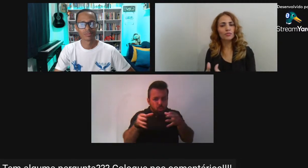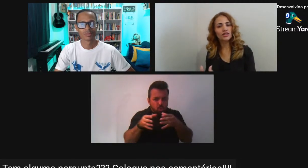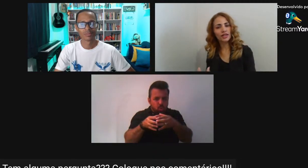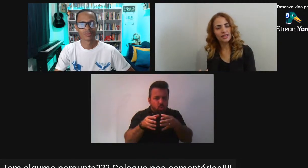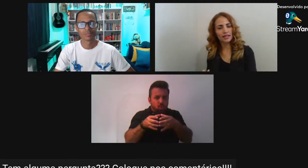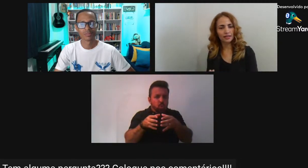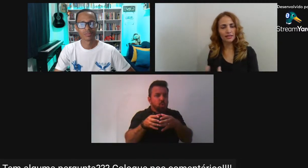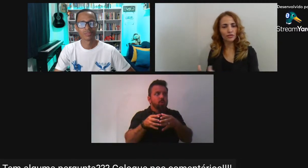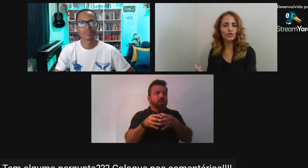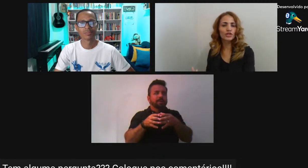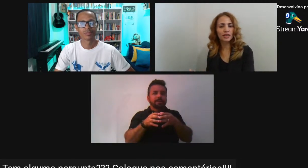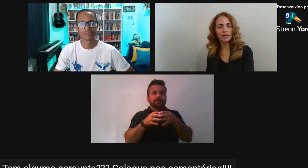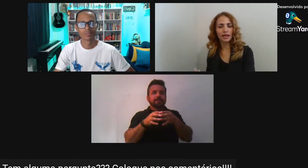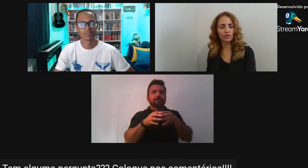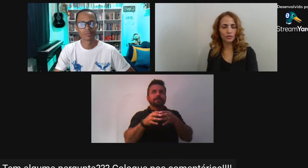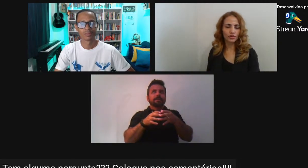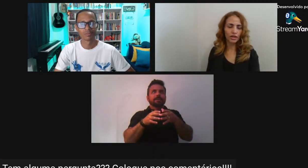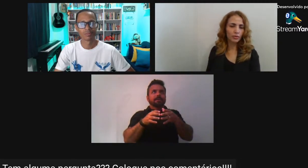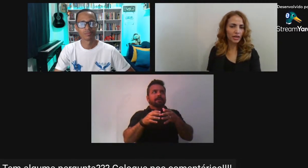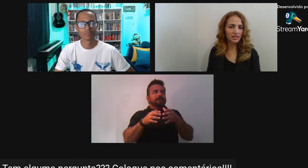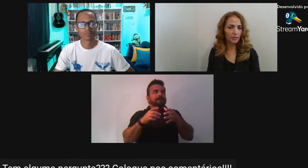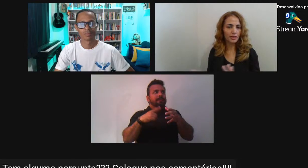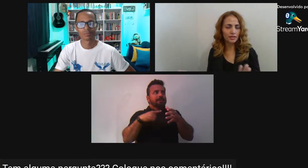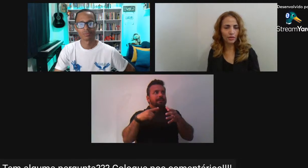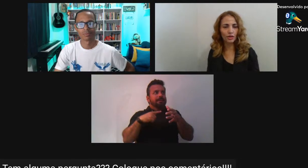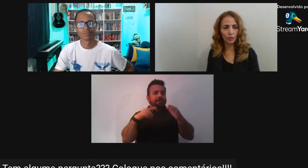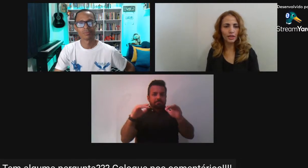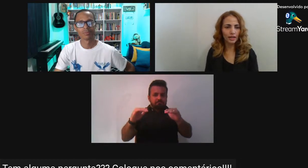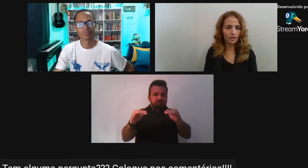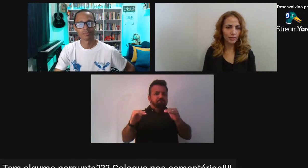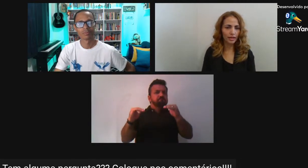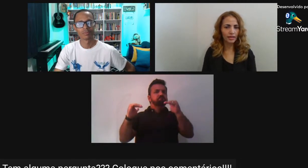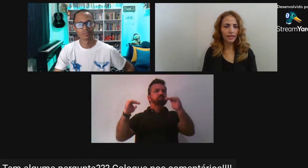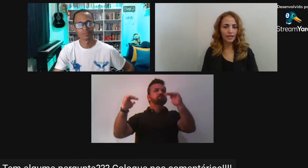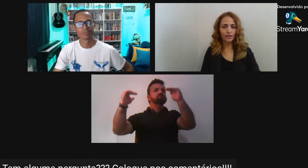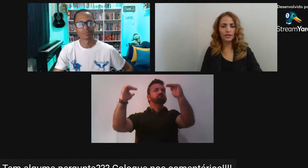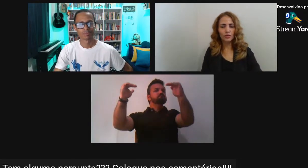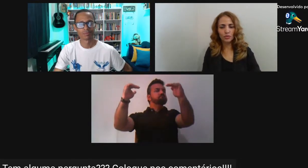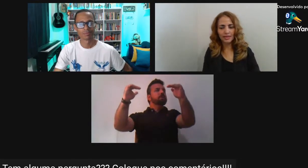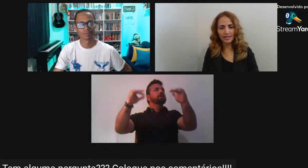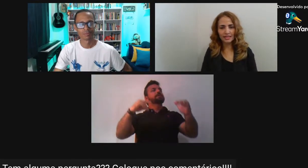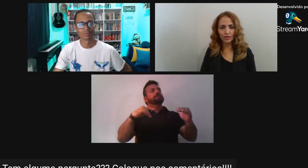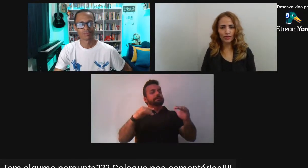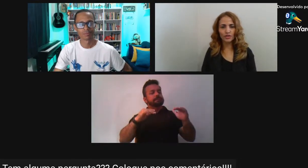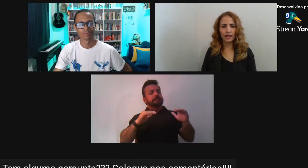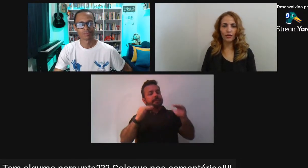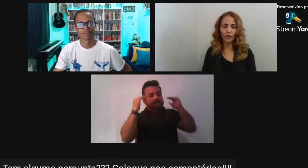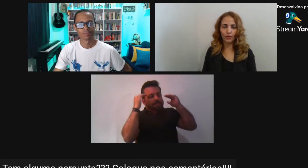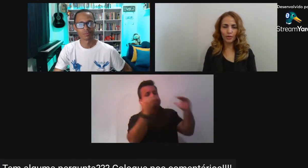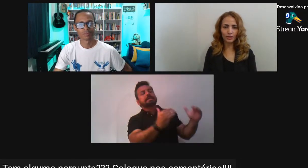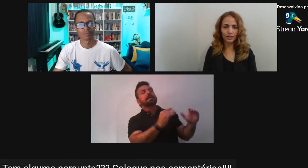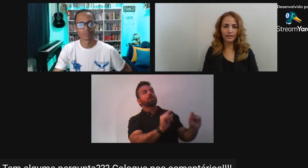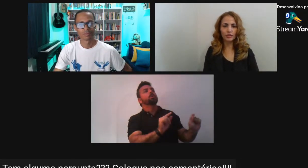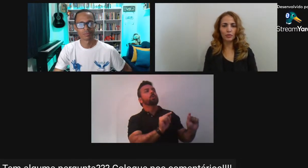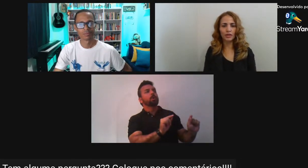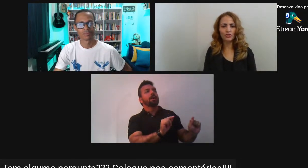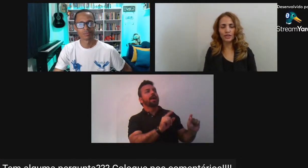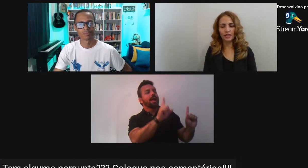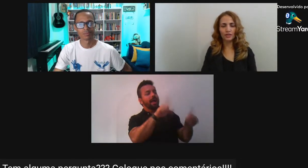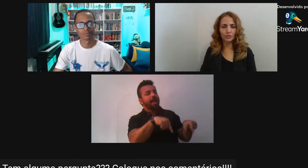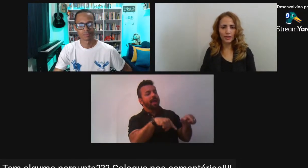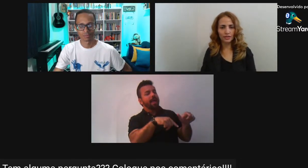linguagem dos marginalizados Dos discriminados De modo geral Porque nem sempre Eles estão na comunidade Também Nós temos uma ascensão Social e econômica Das